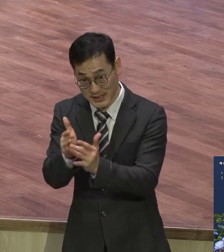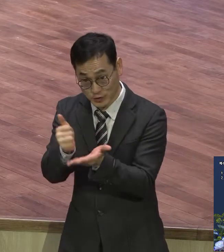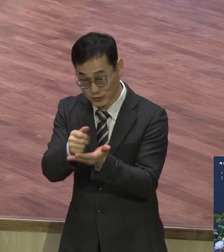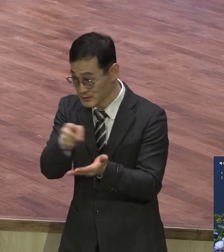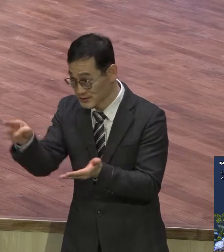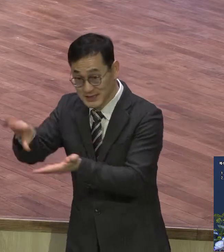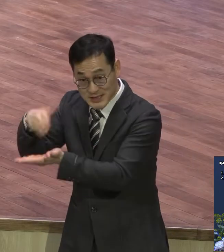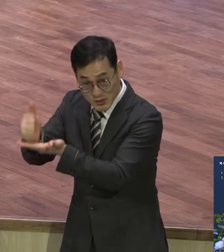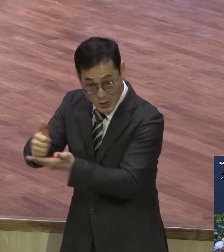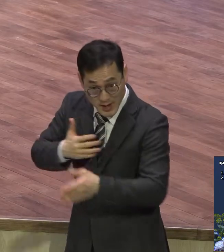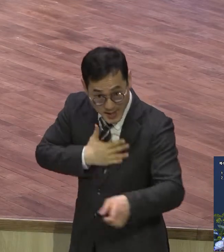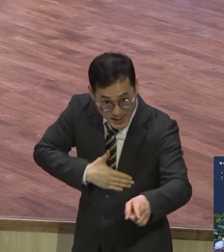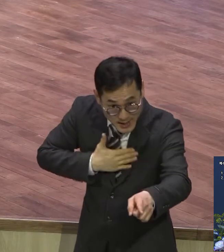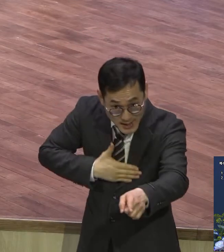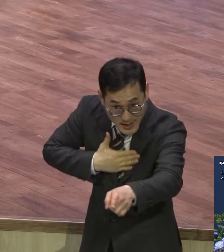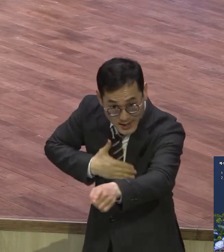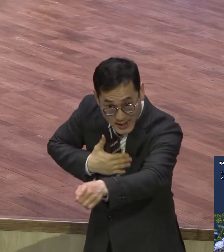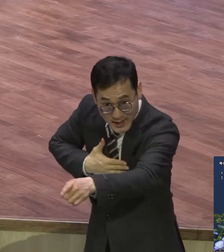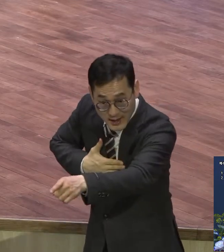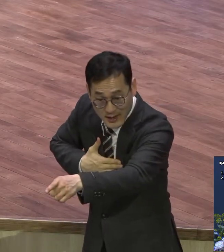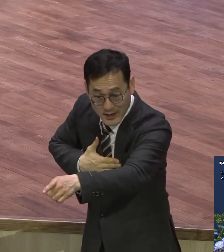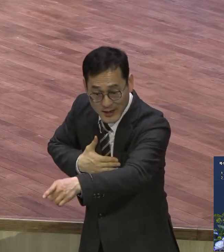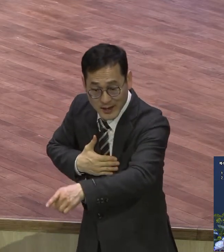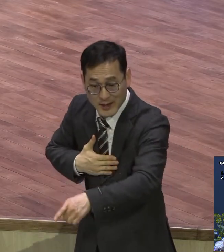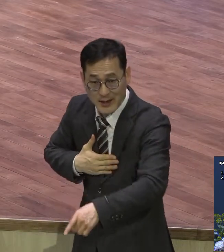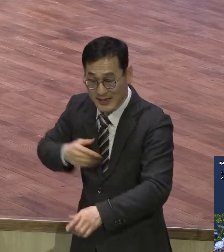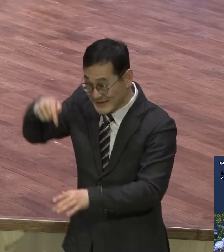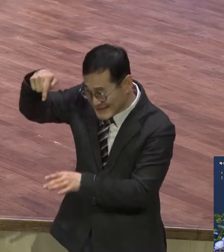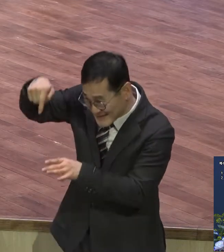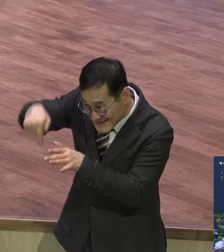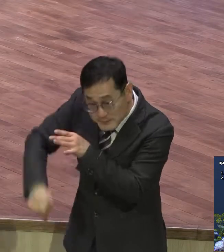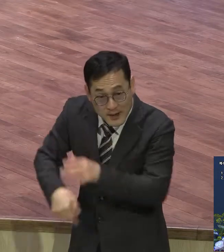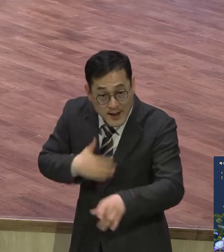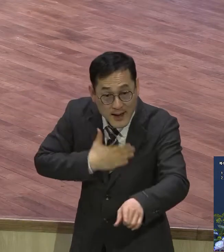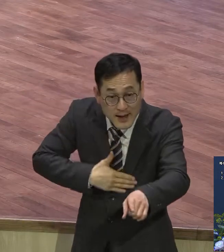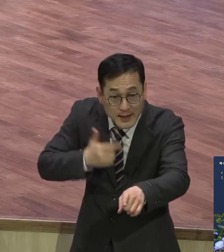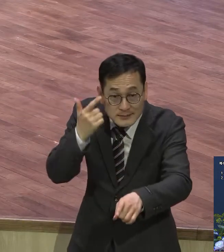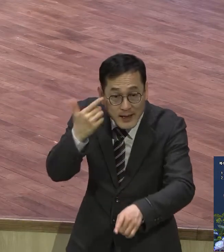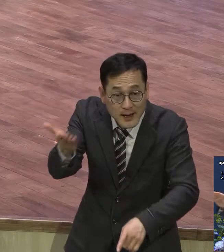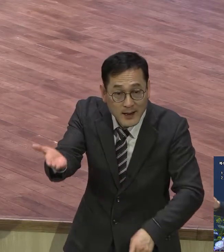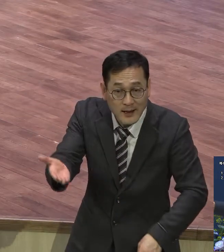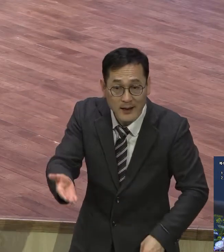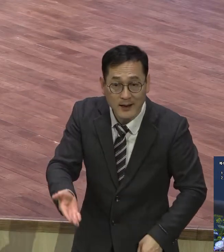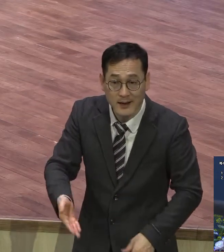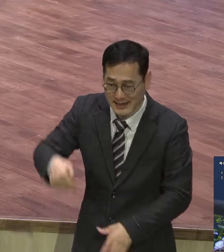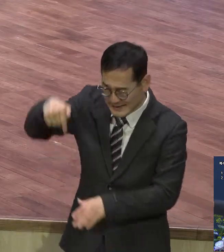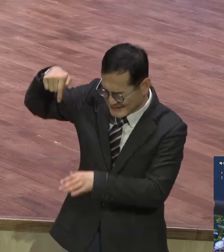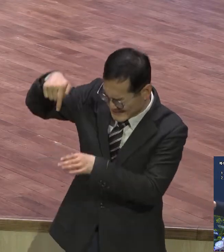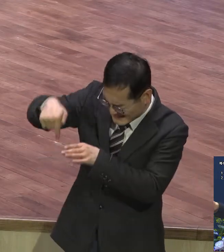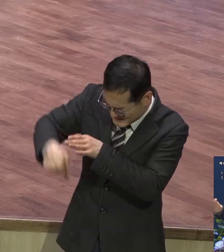안다고 하지만 그 높이 아냐 그 깊이 아냐 그 넓이와 길이를 알아가라